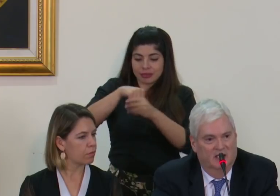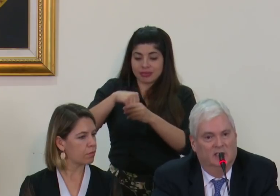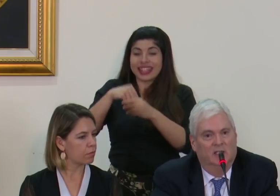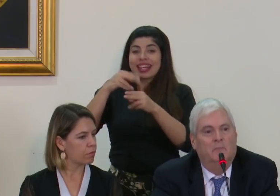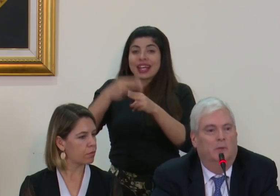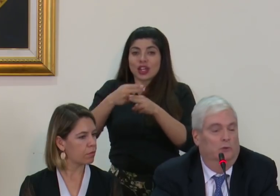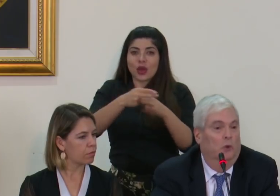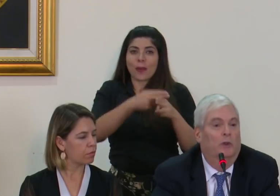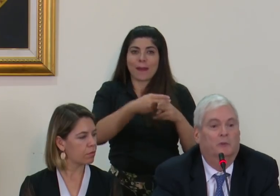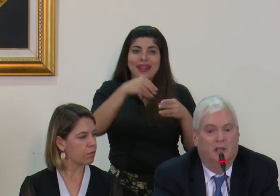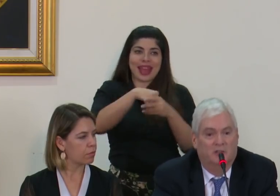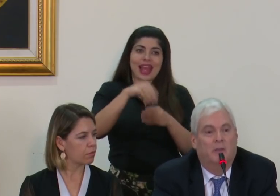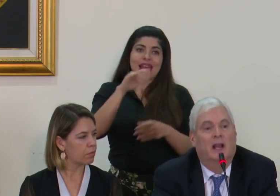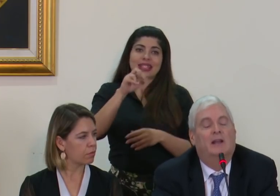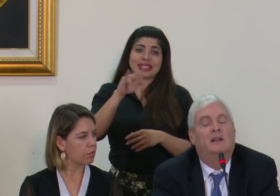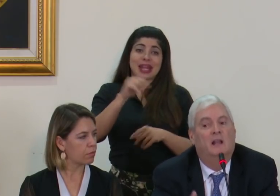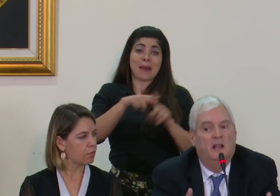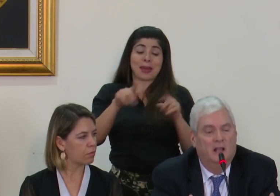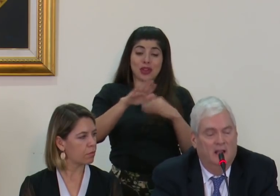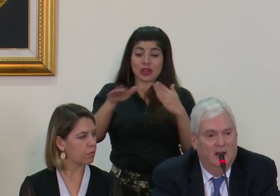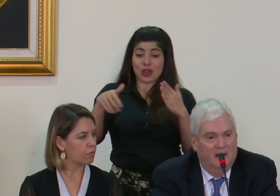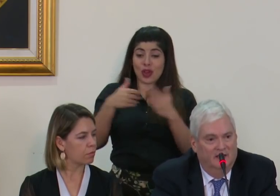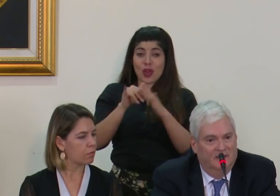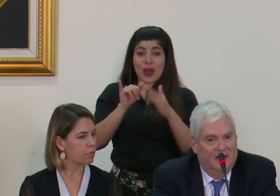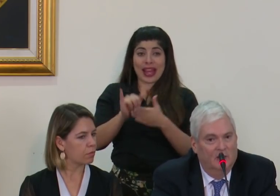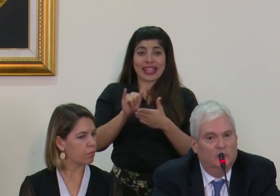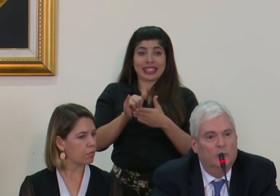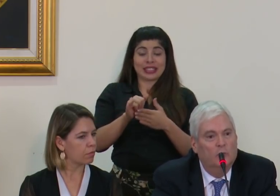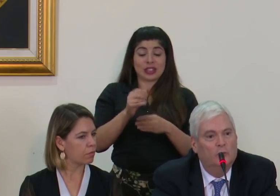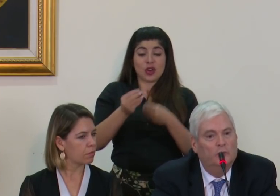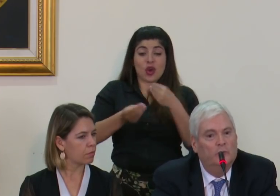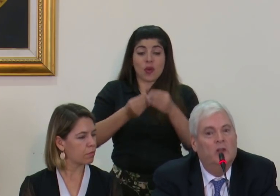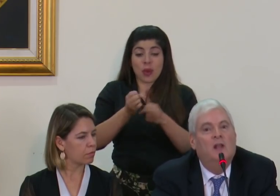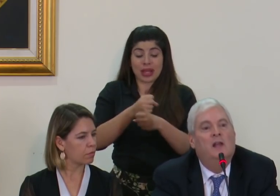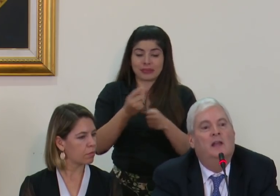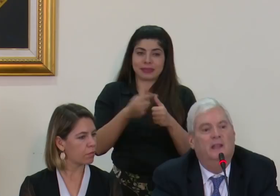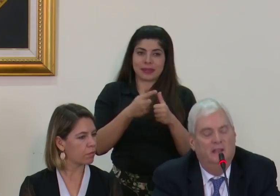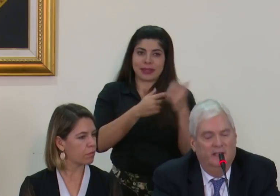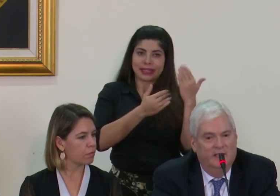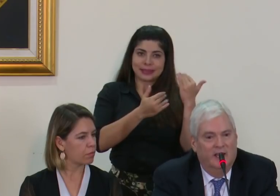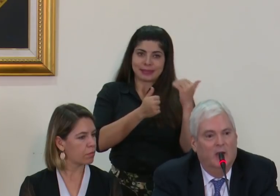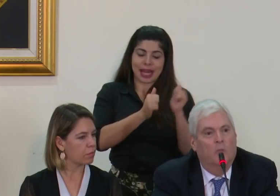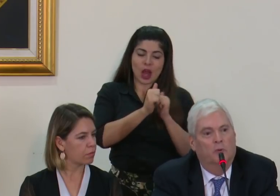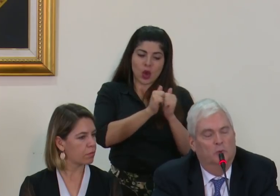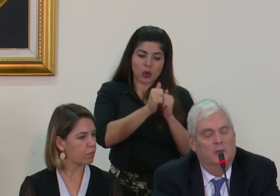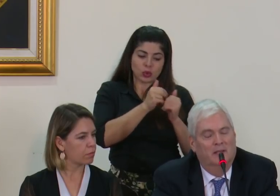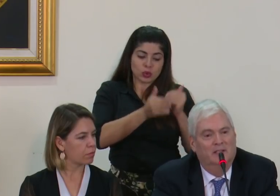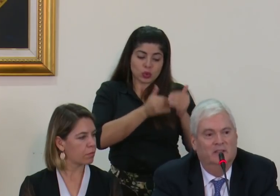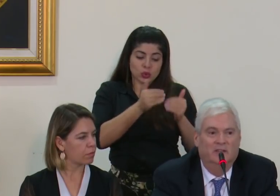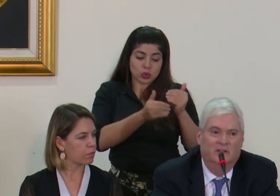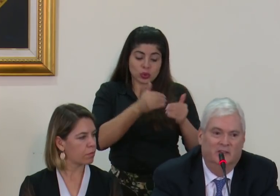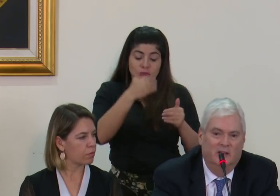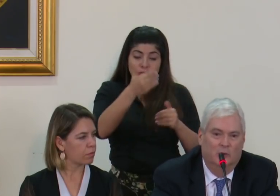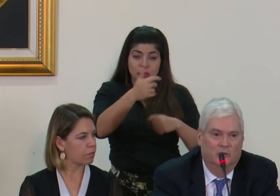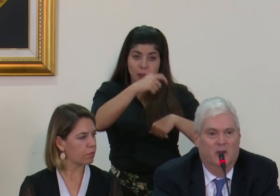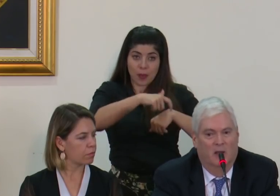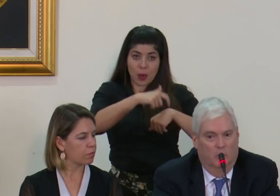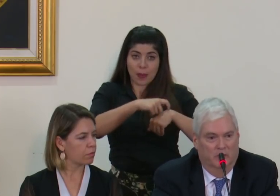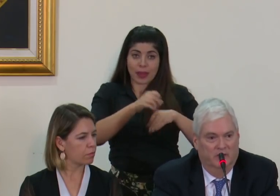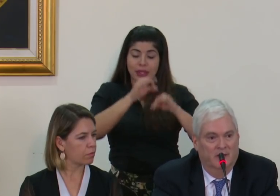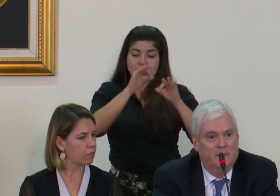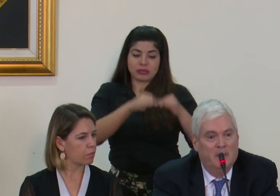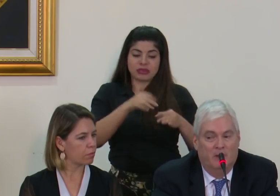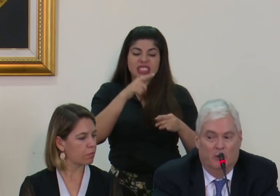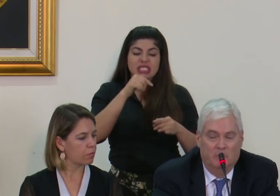cancillería pero todo eso hay que esperar que se hagan los concursos y que oportunamente se designen los